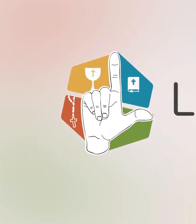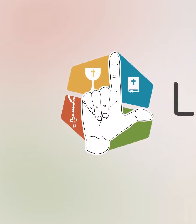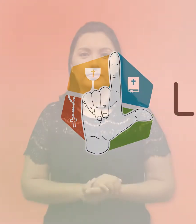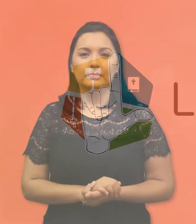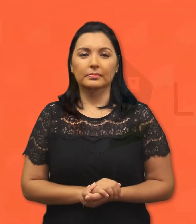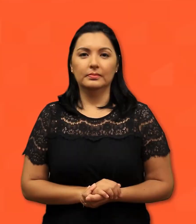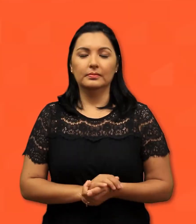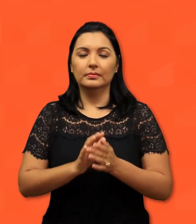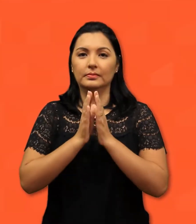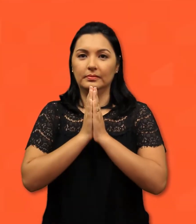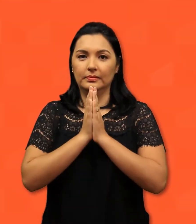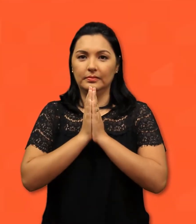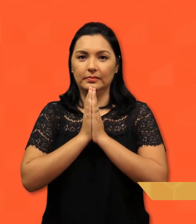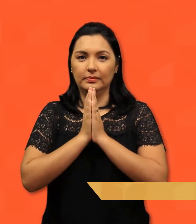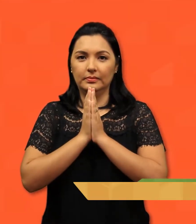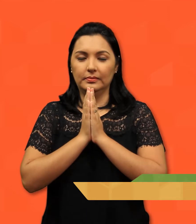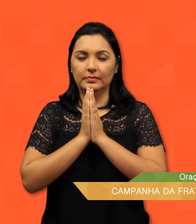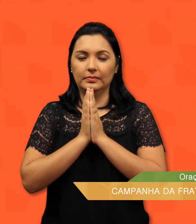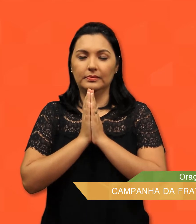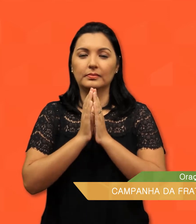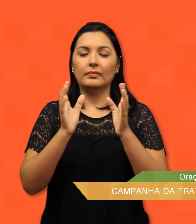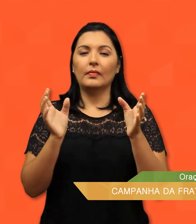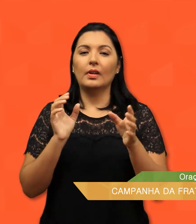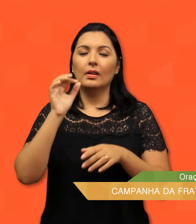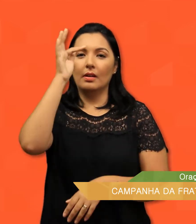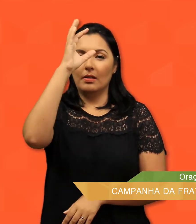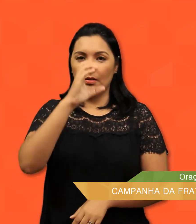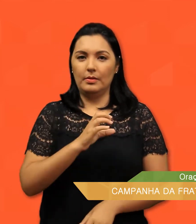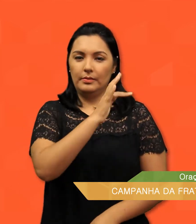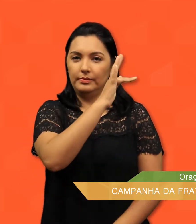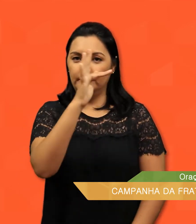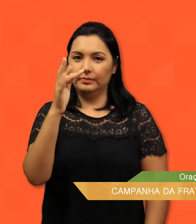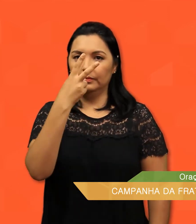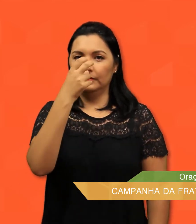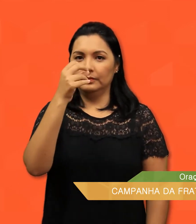Oração da Campanha da Fraternidade 2018